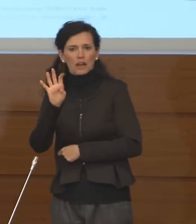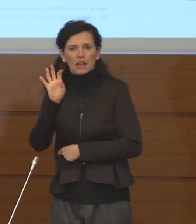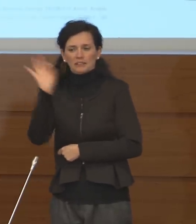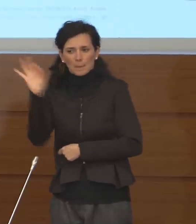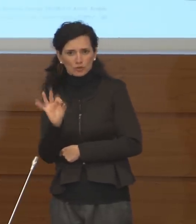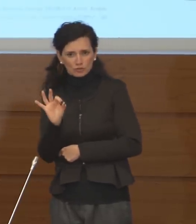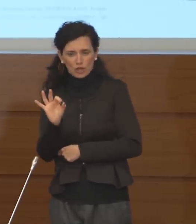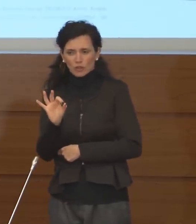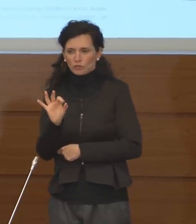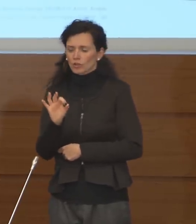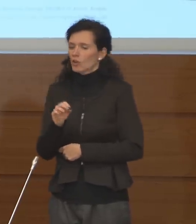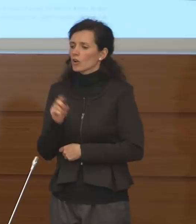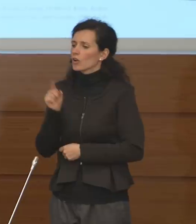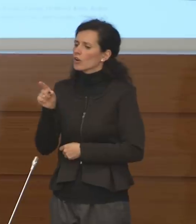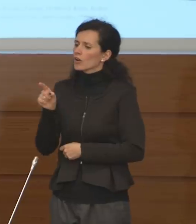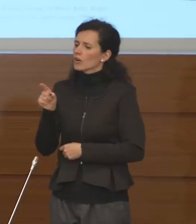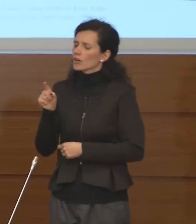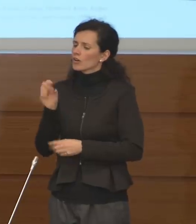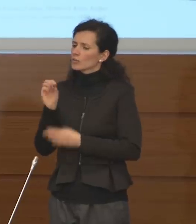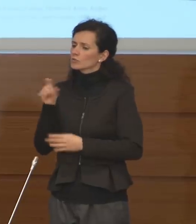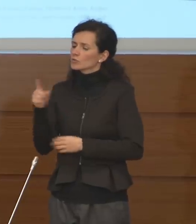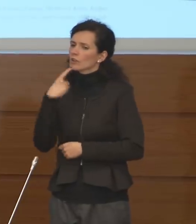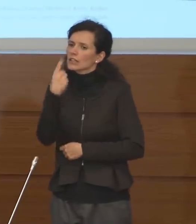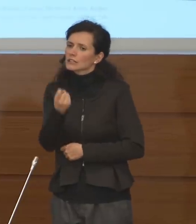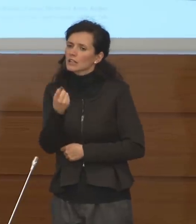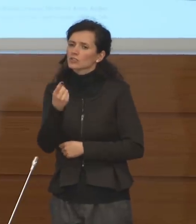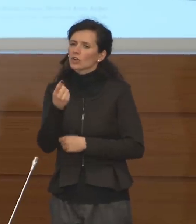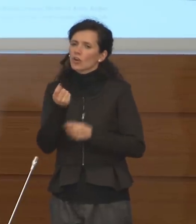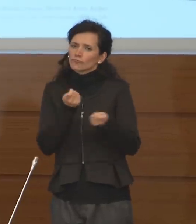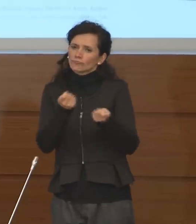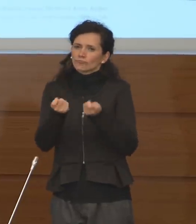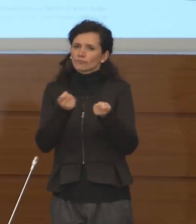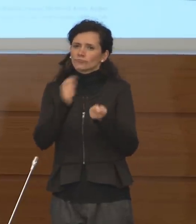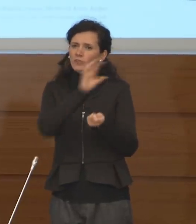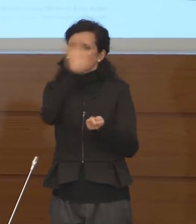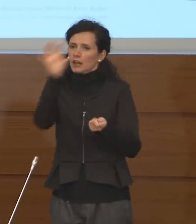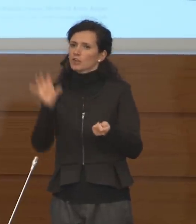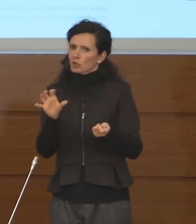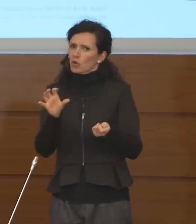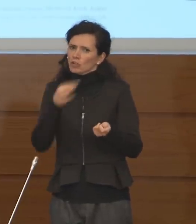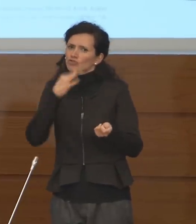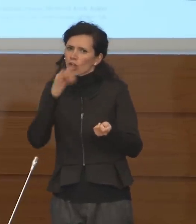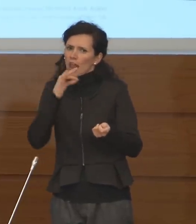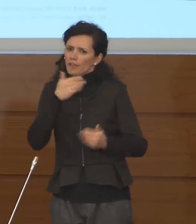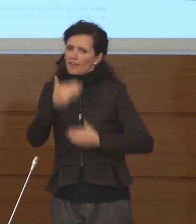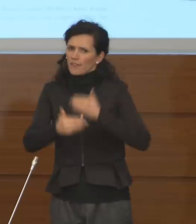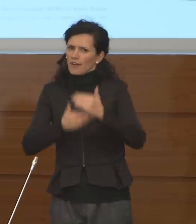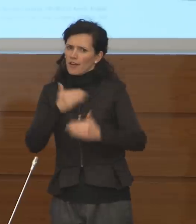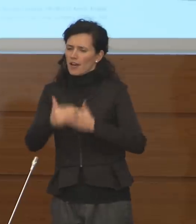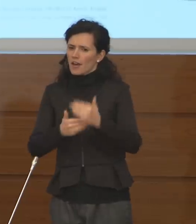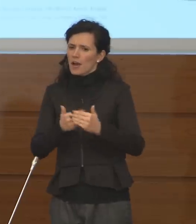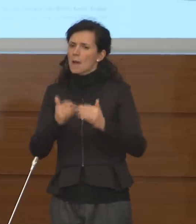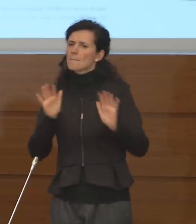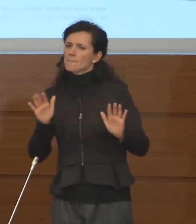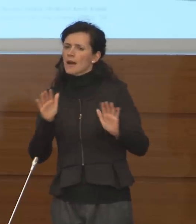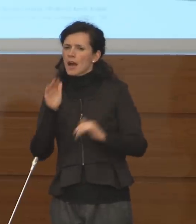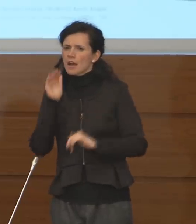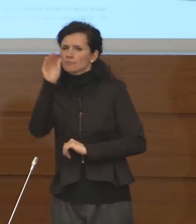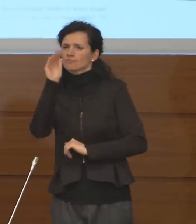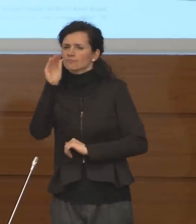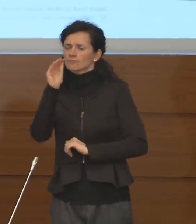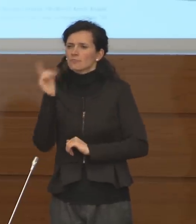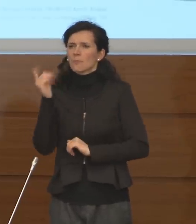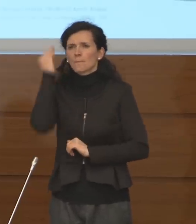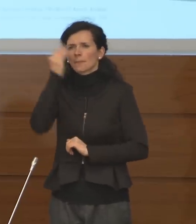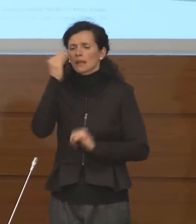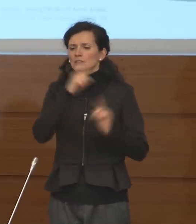Lei ha detto i sistemi regionali stanno reggendo per adesso, ma in proiezione per quanto tempo